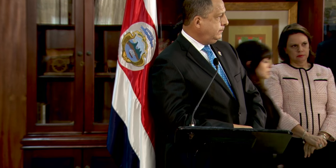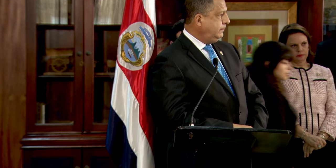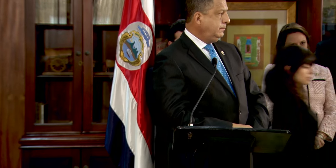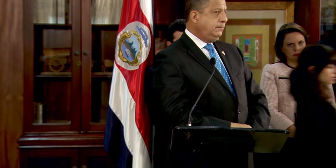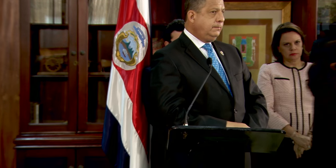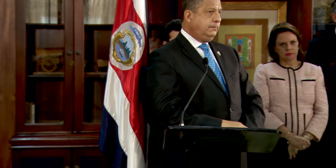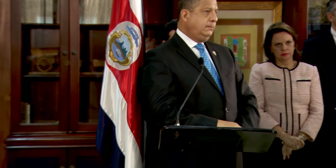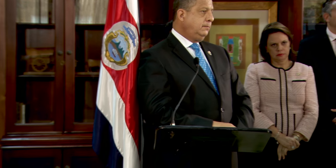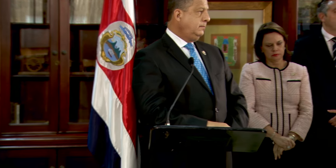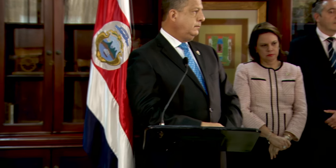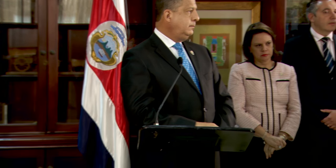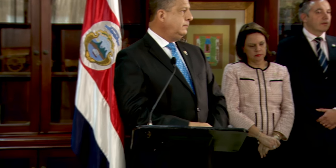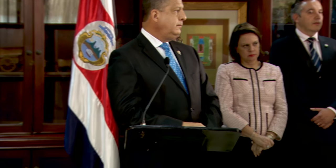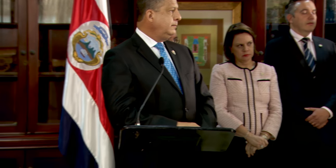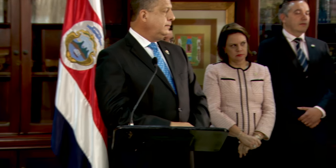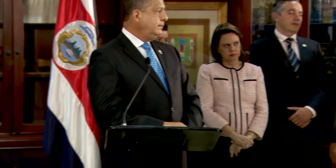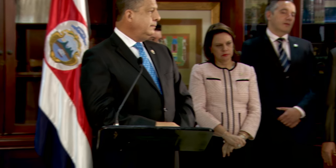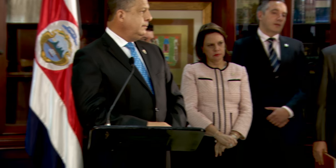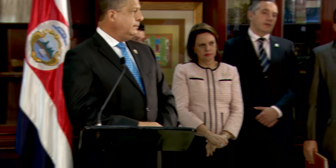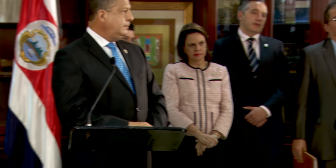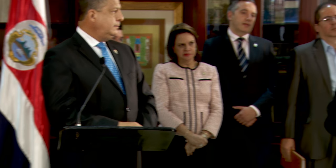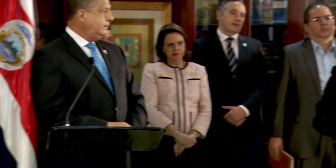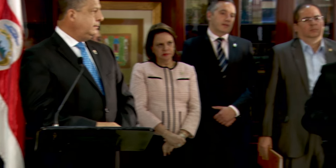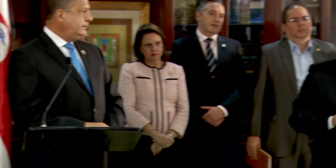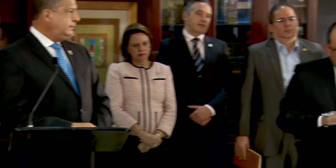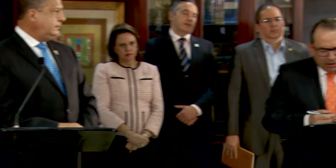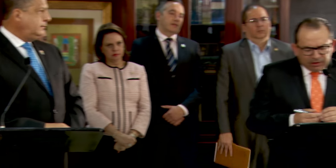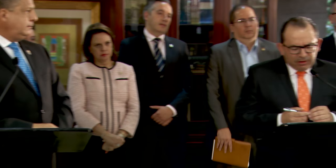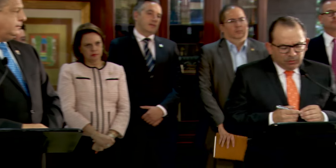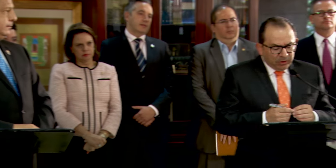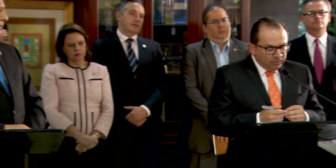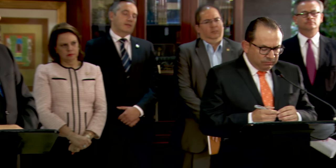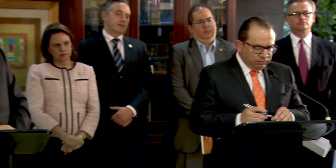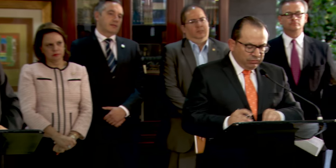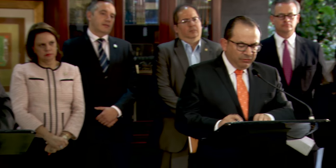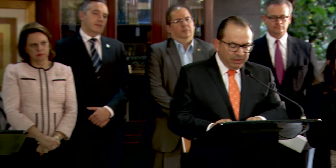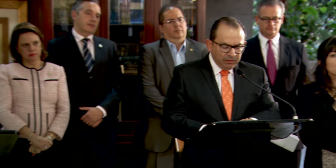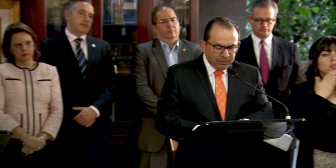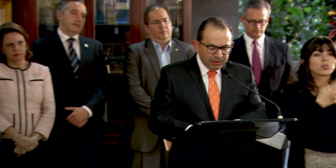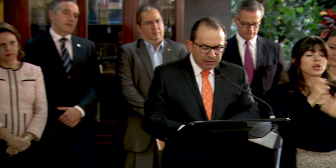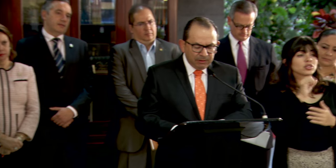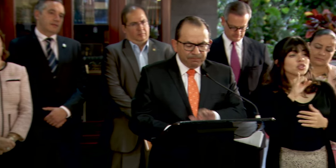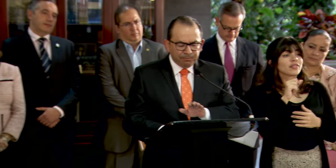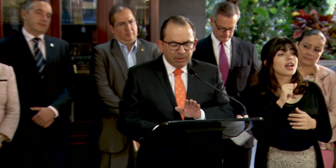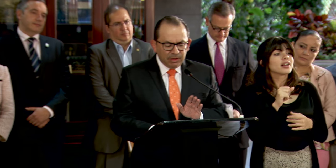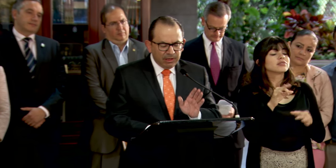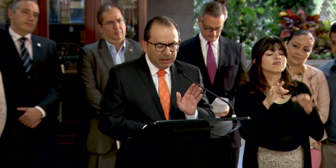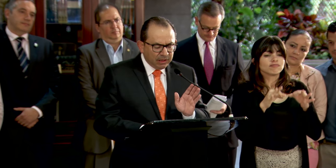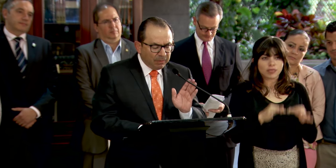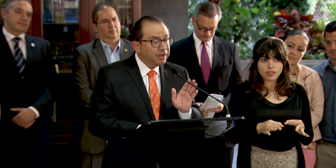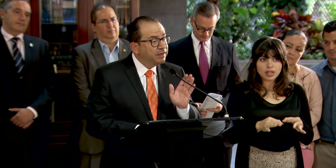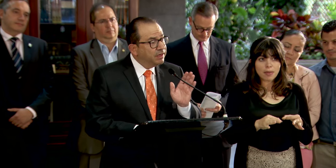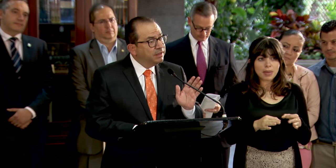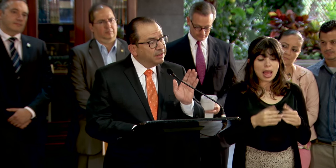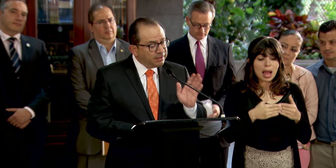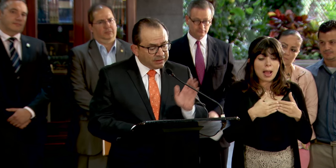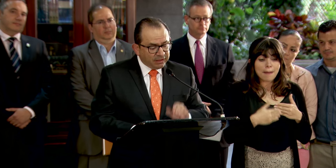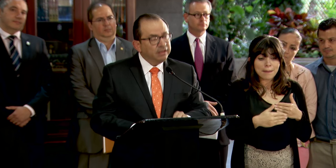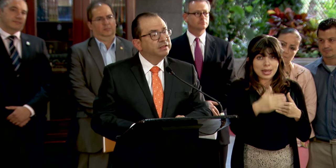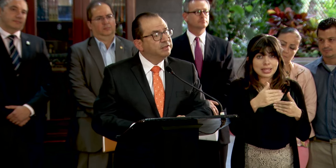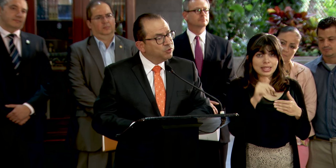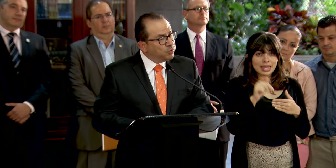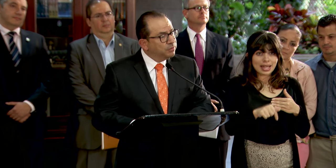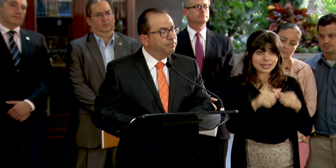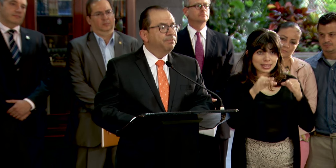Don Marvin, disculpe. ¿Qué sigue, Sofía? Bueno, definitivamente, a partir de